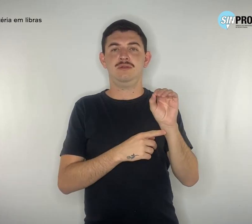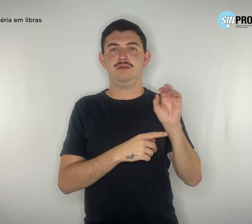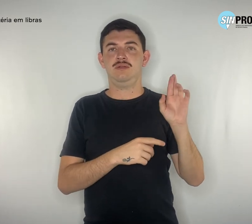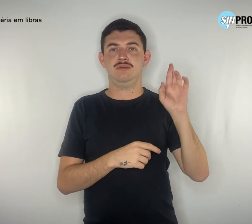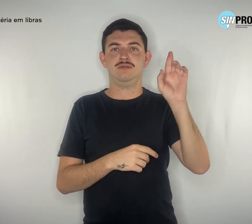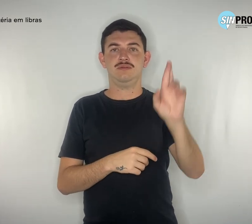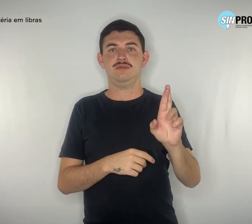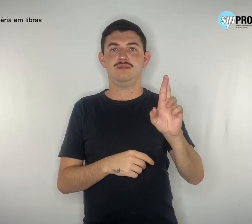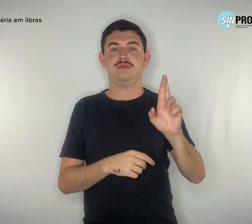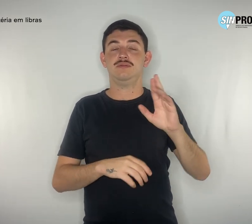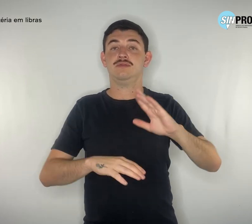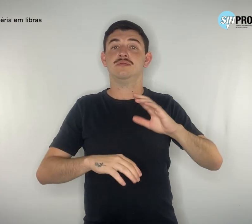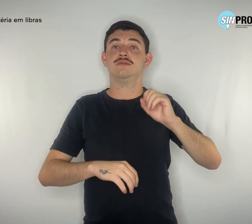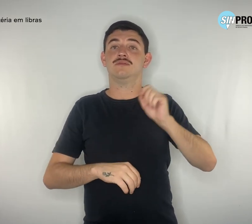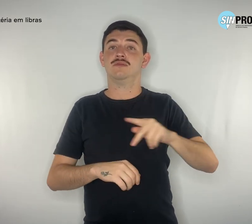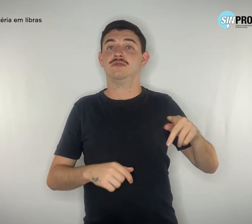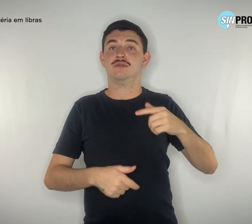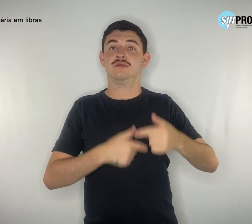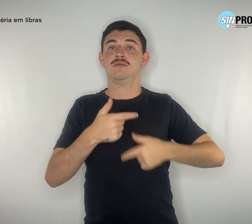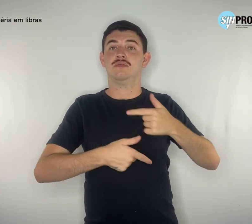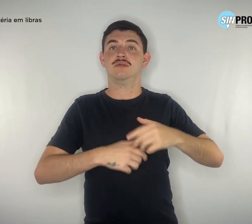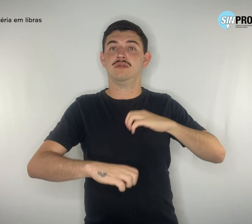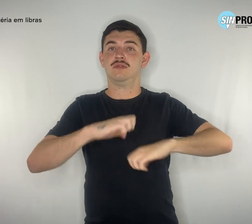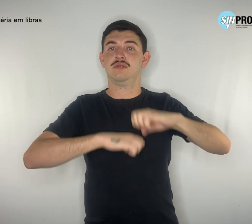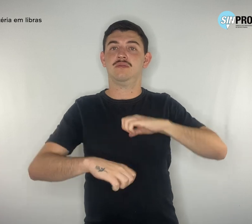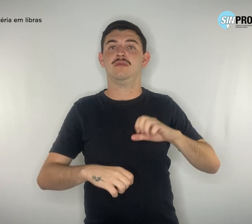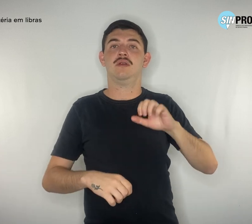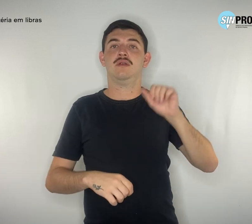formadores da EAP, Renata Nogueira da Silva.